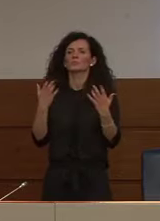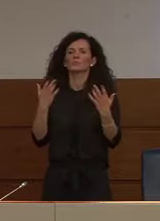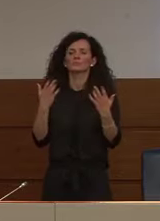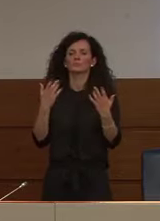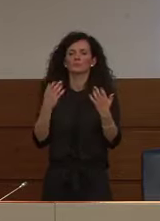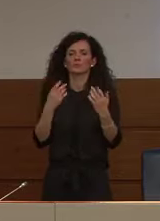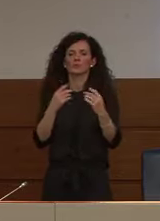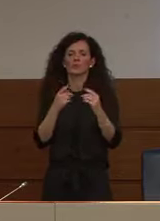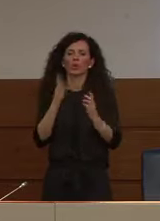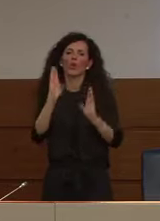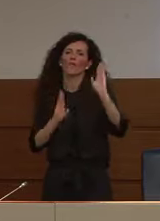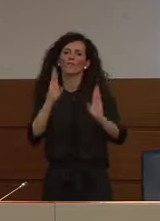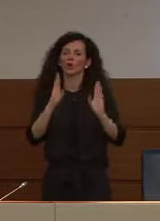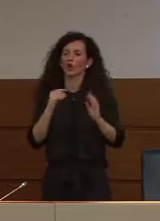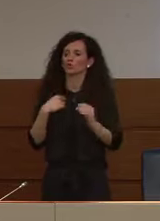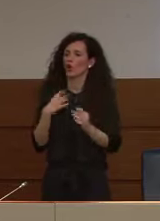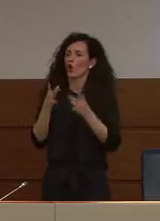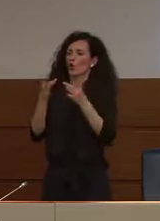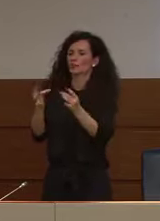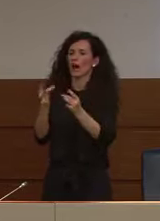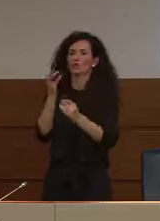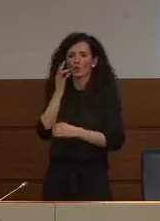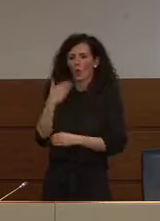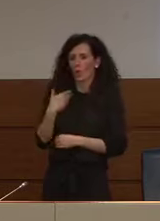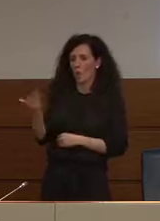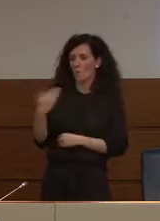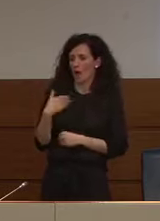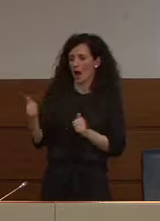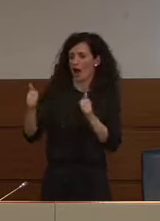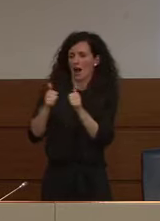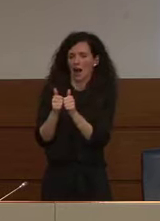è su quello che va condotta la grande